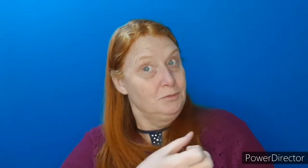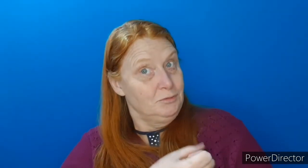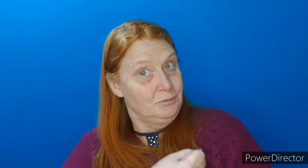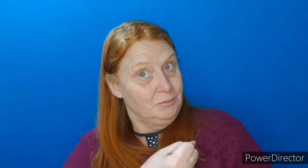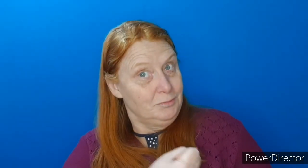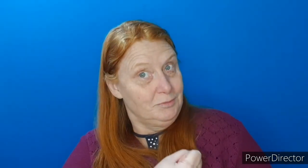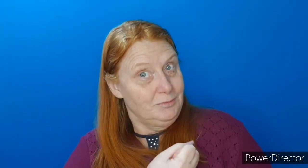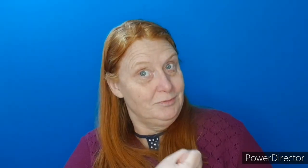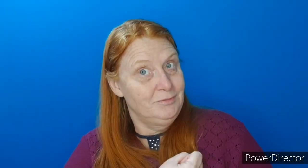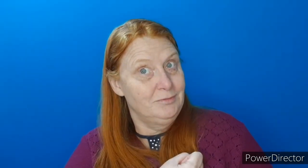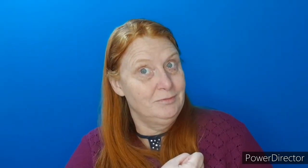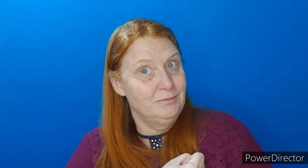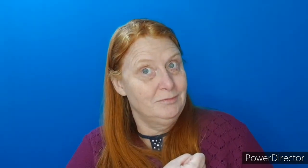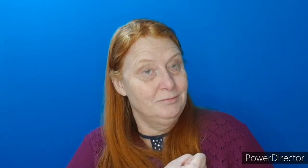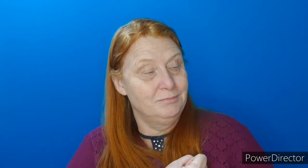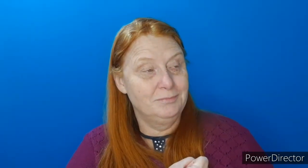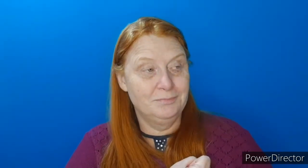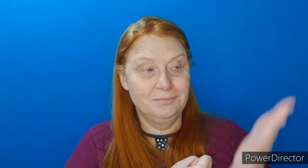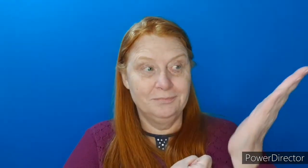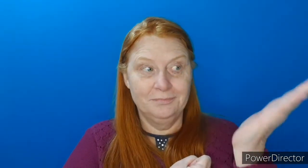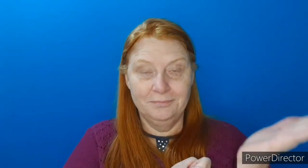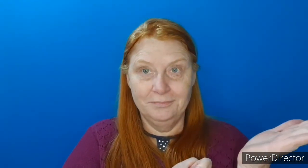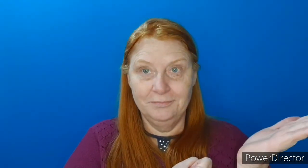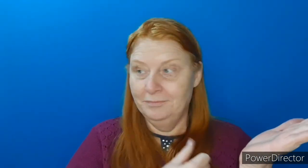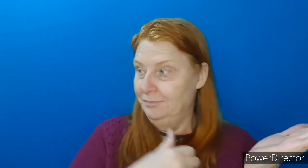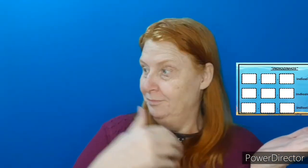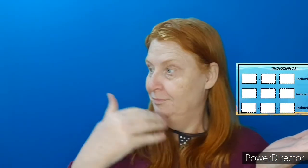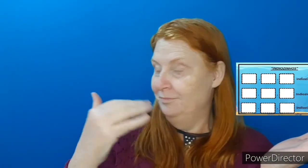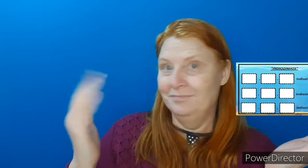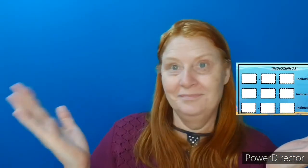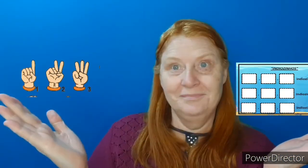Os números vamos fazer assim,